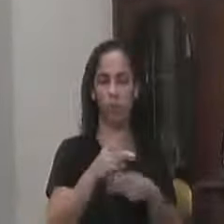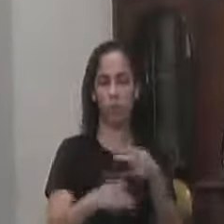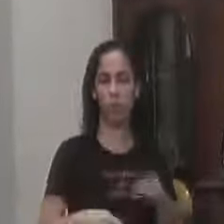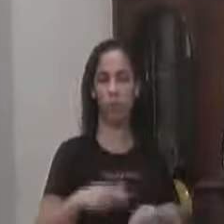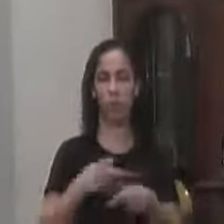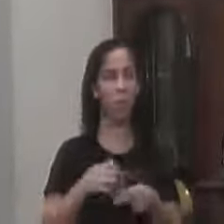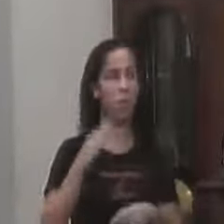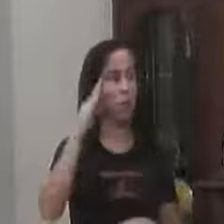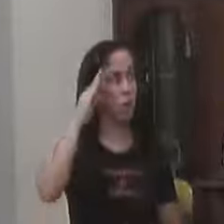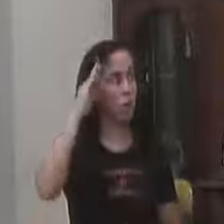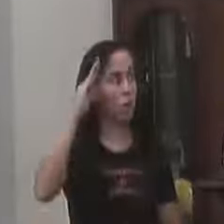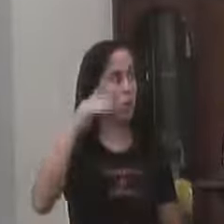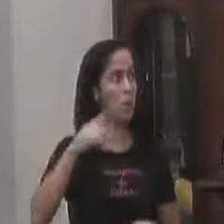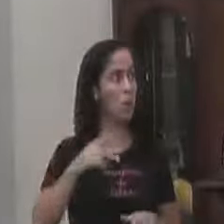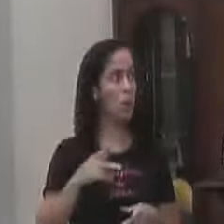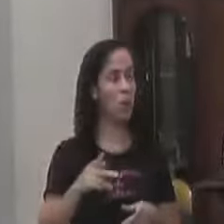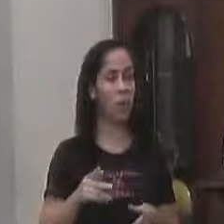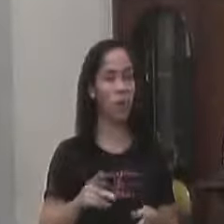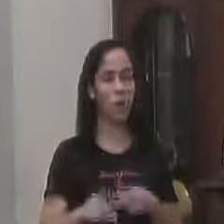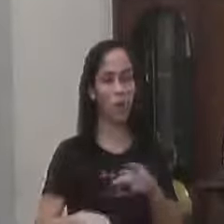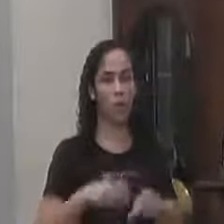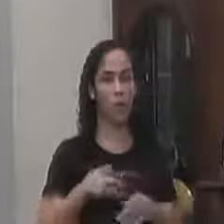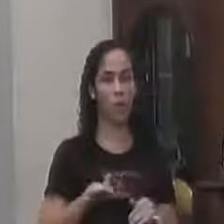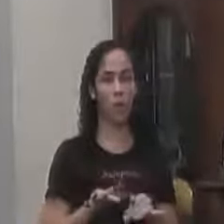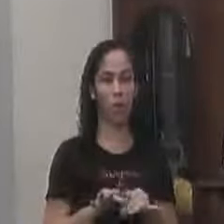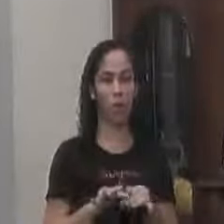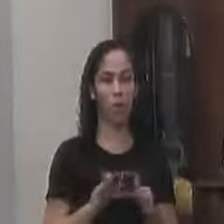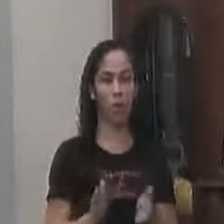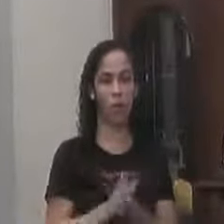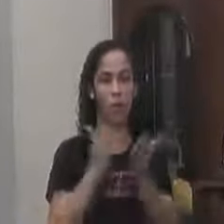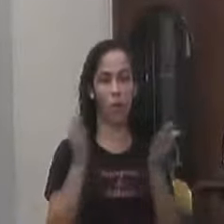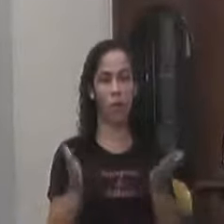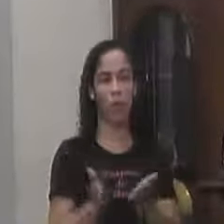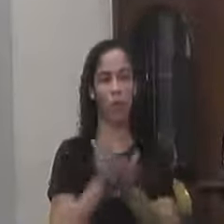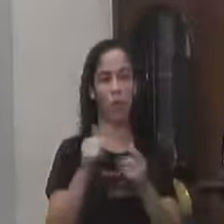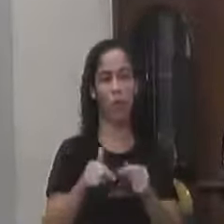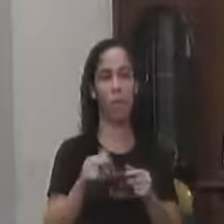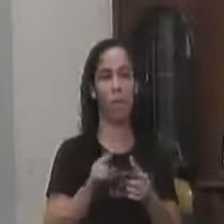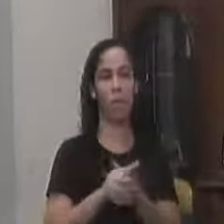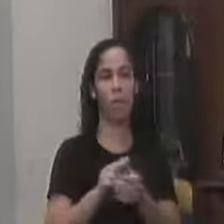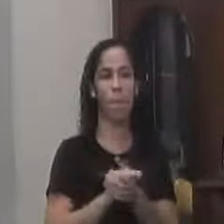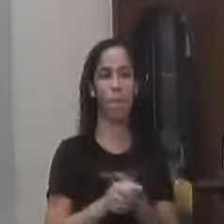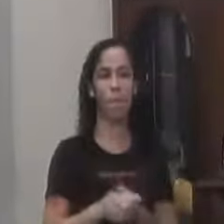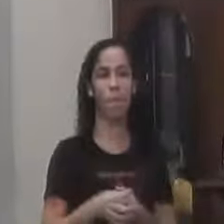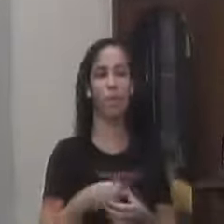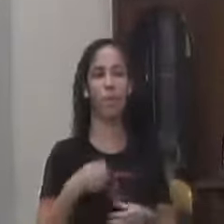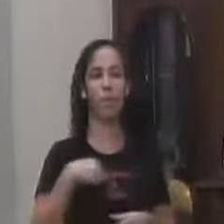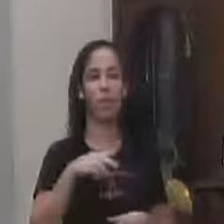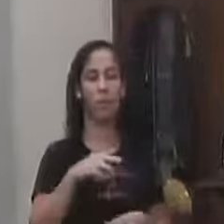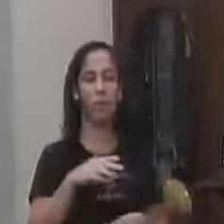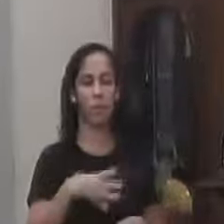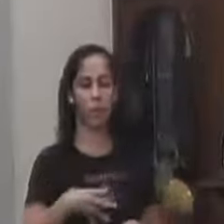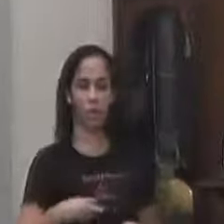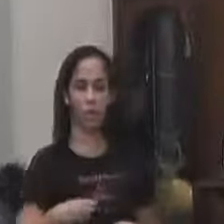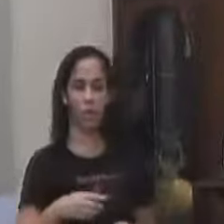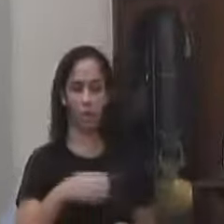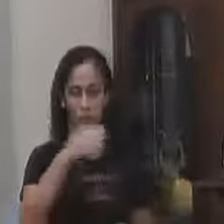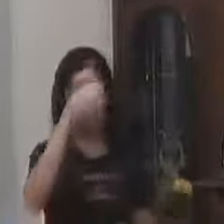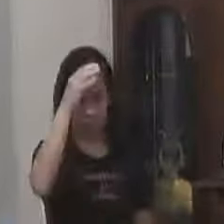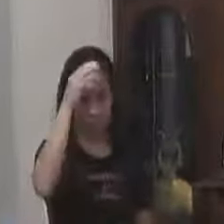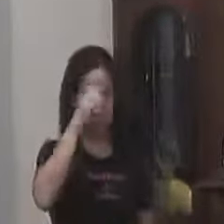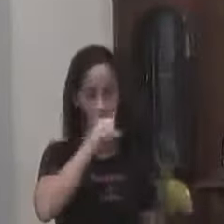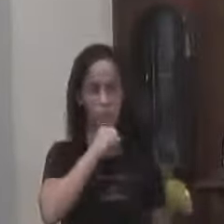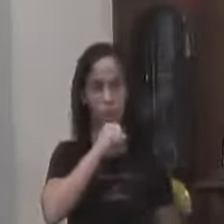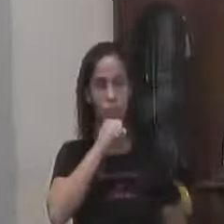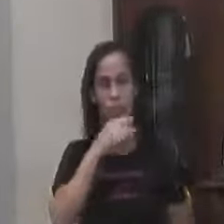Principalmente O povo humilde De valença O povo pobre De valença Levar seu filho Levar o seu tio Levar o seu